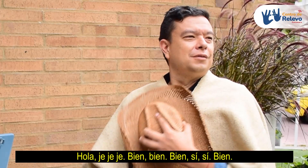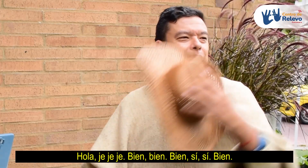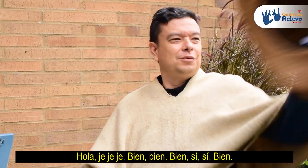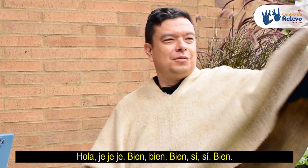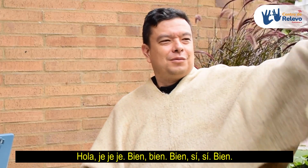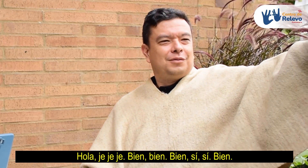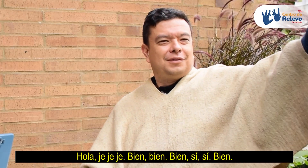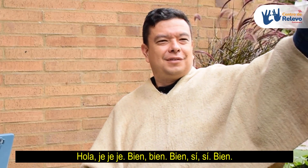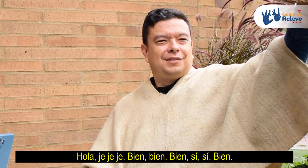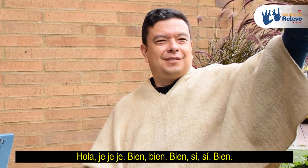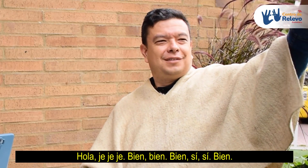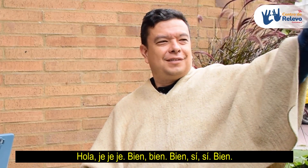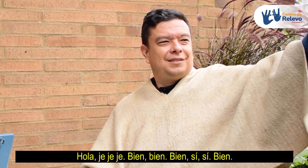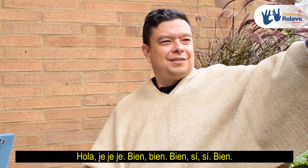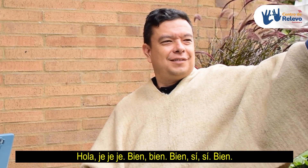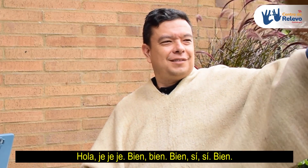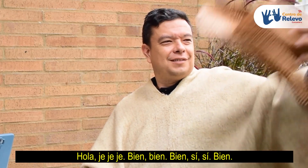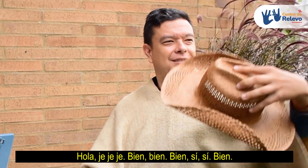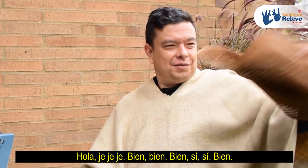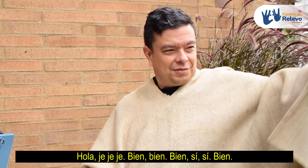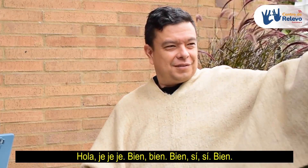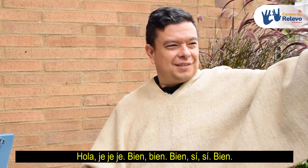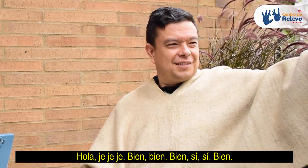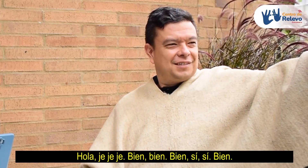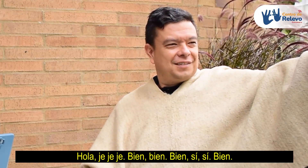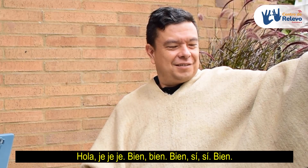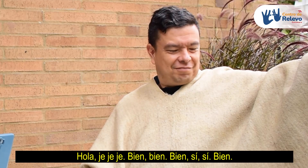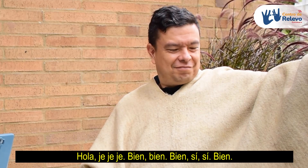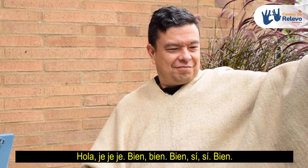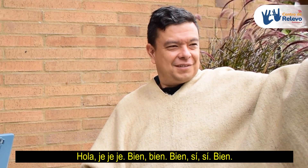Hola, jejeje, bien, bien, bien, sí, sí, bien